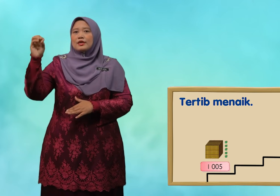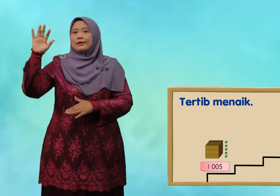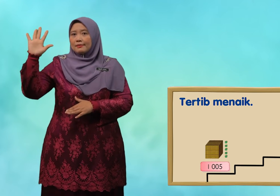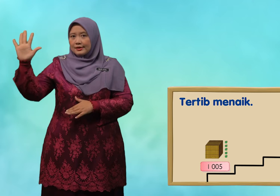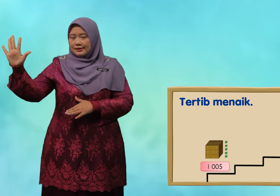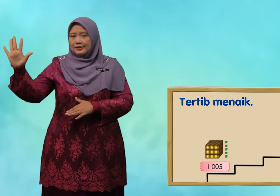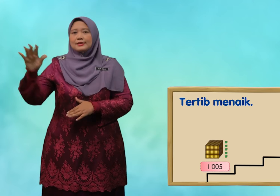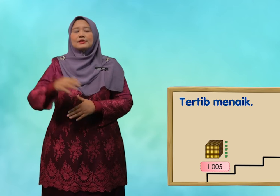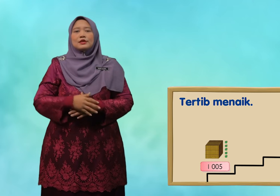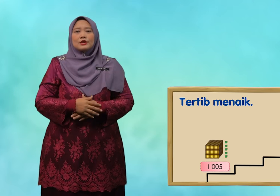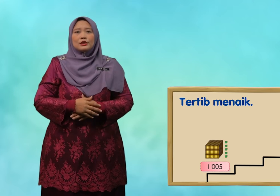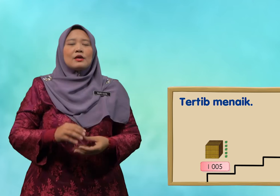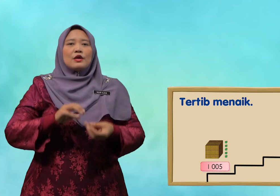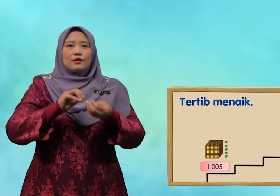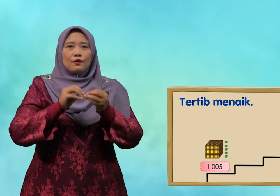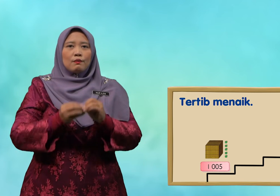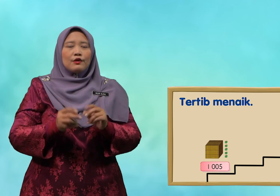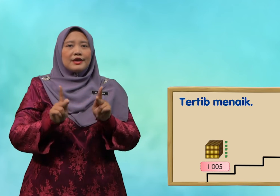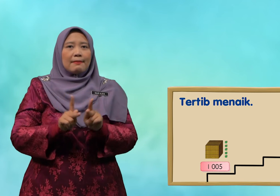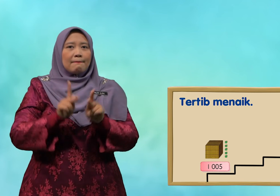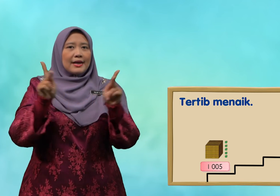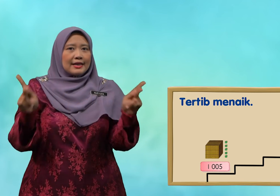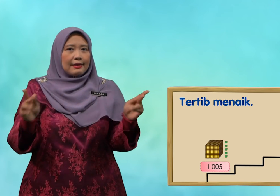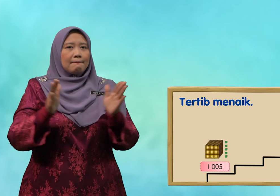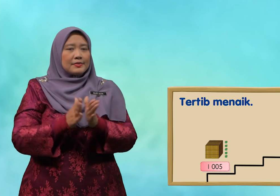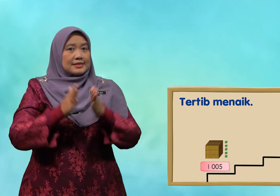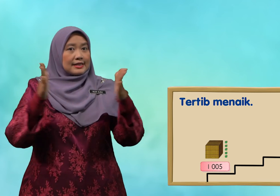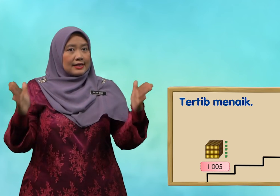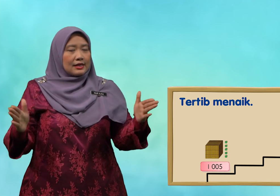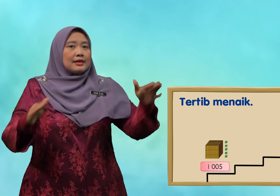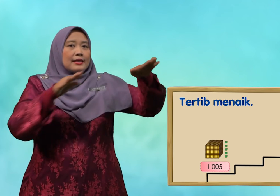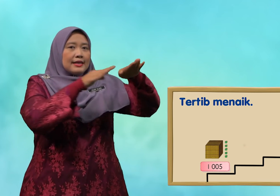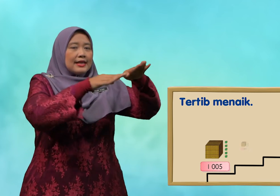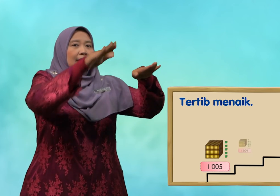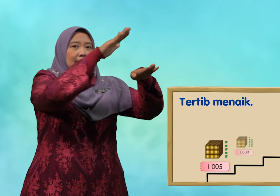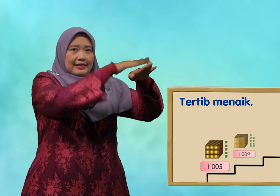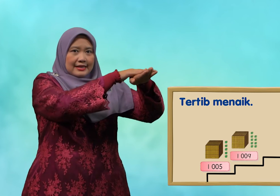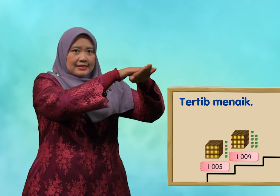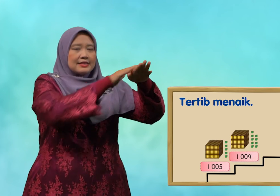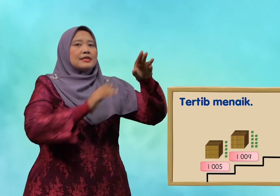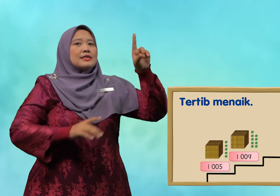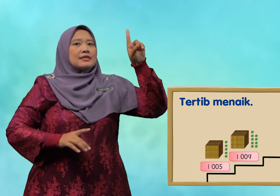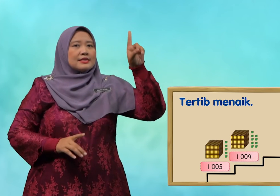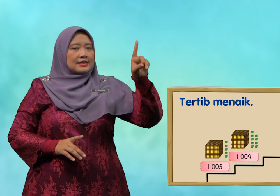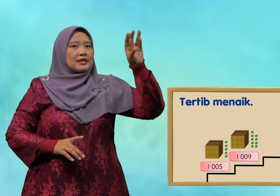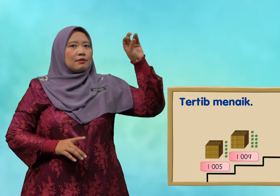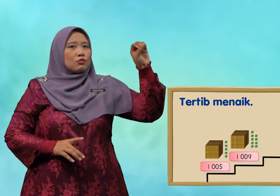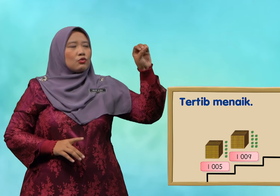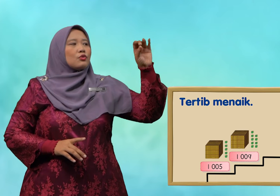lima nombor yang paling besar di atas seribu